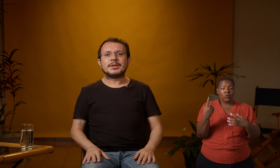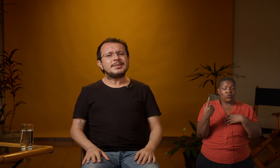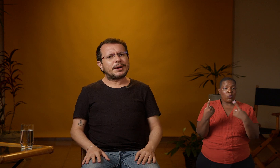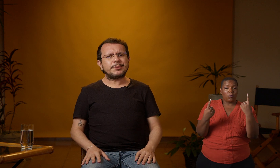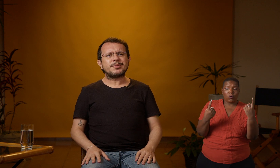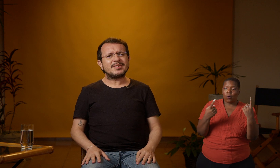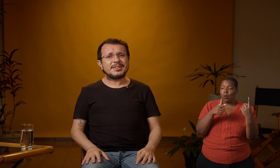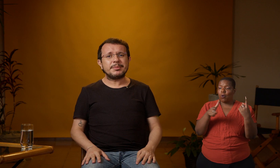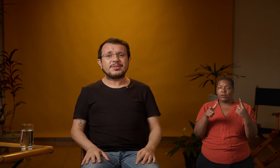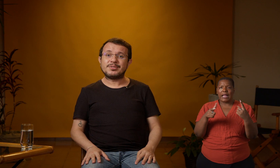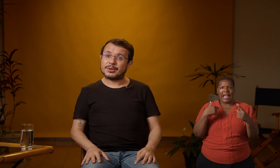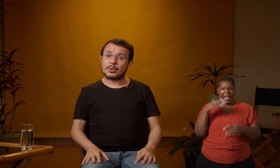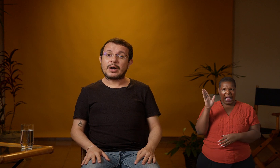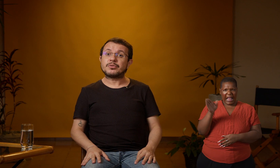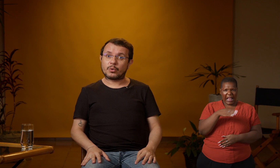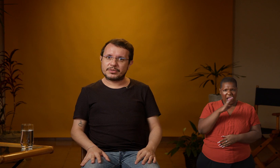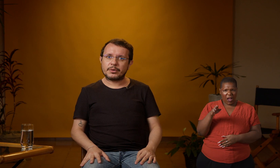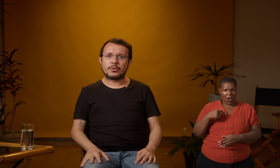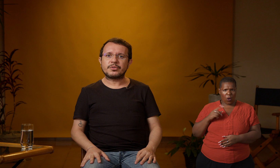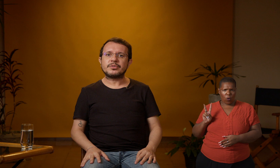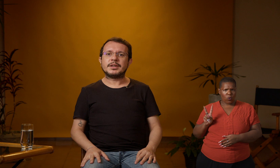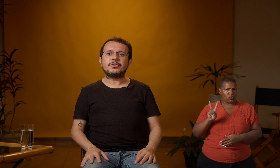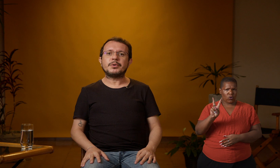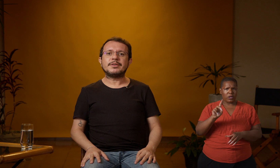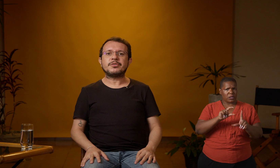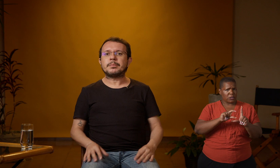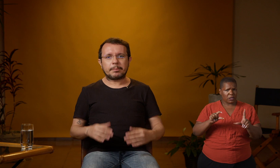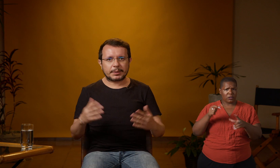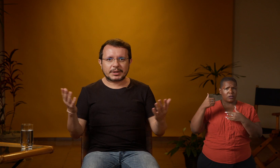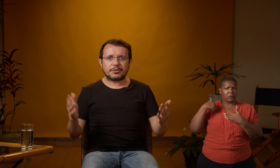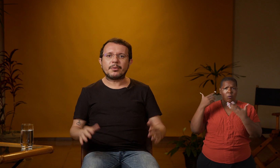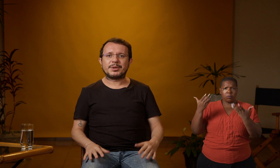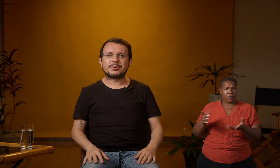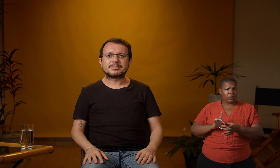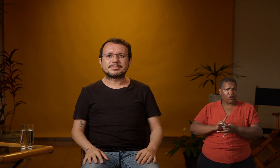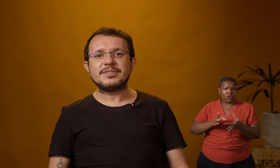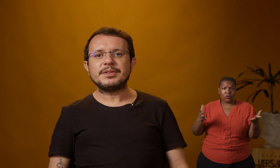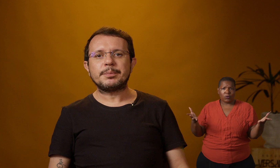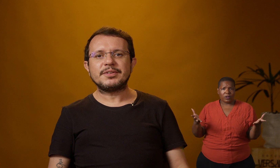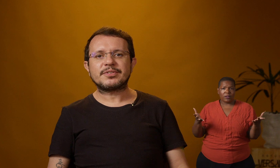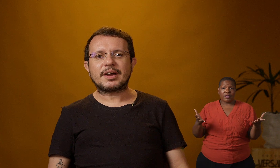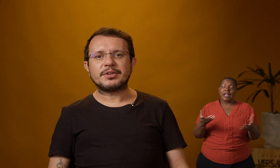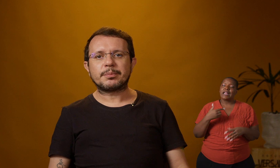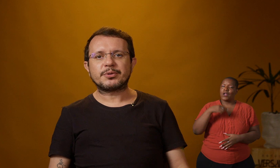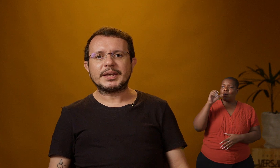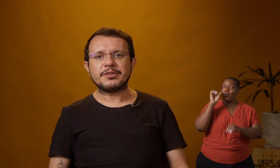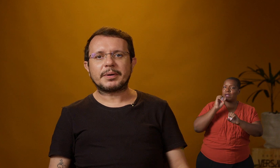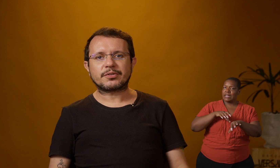não nos exime de colocar os dois recursos disponíveis para o grande público. O ensino e aprendizagem do português para